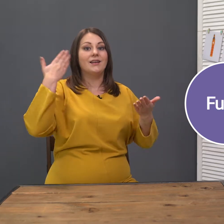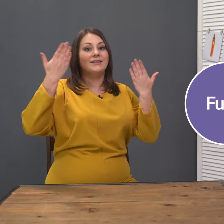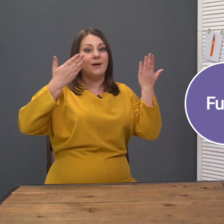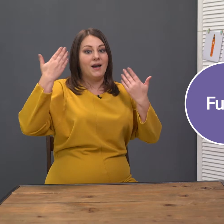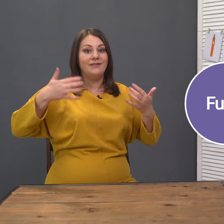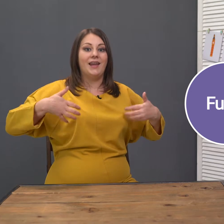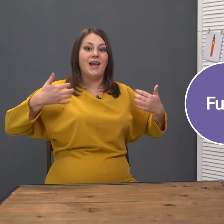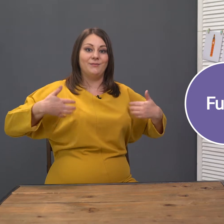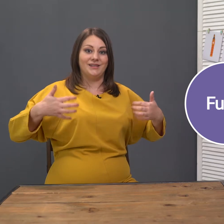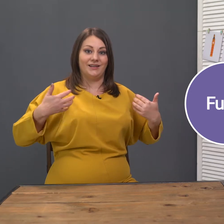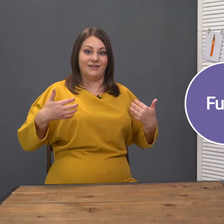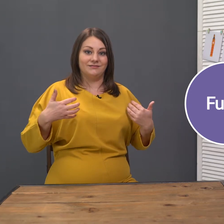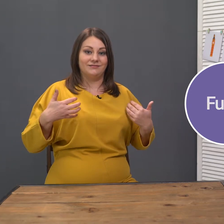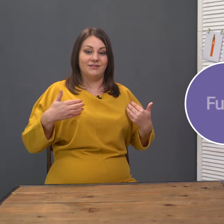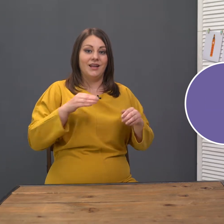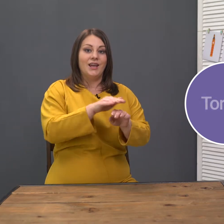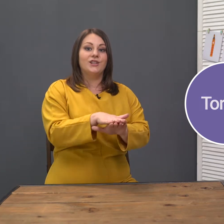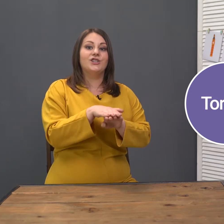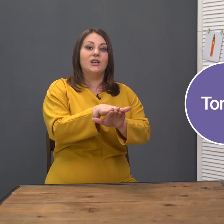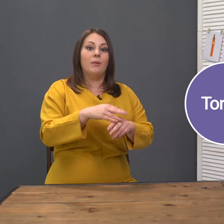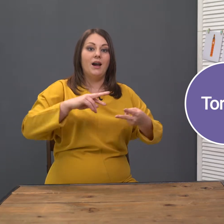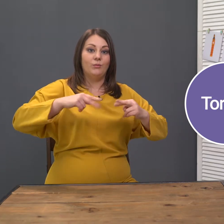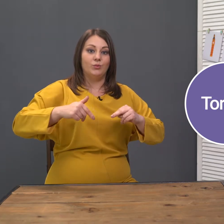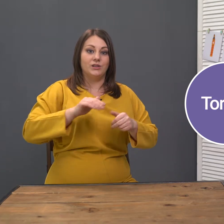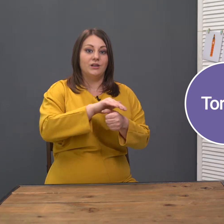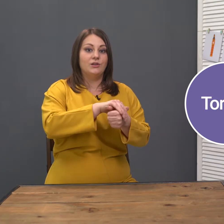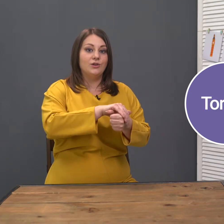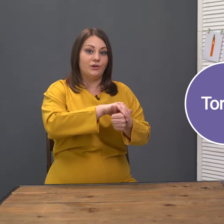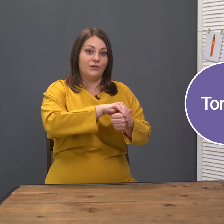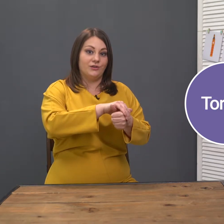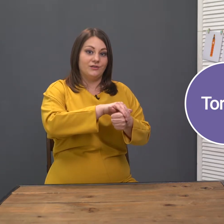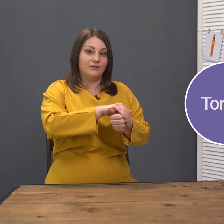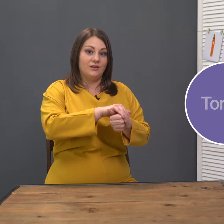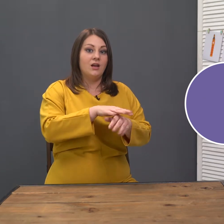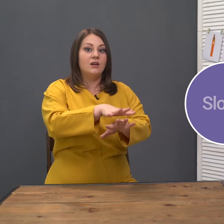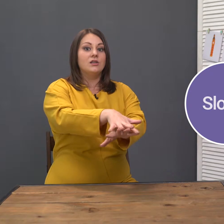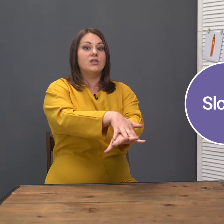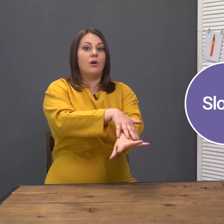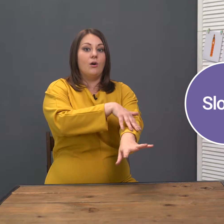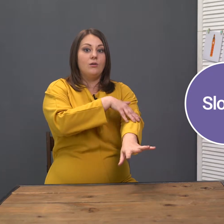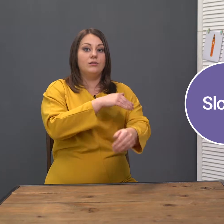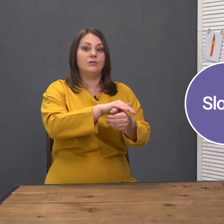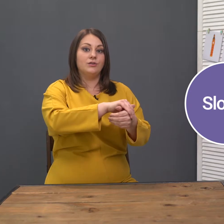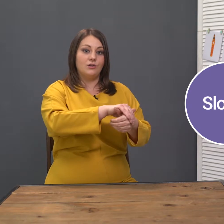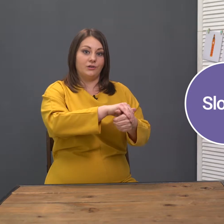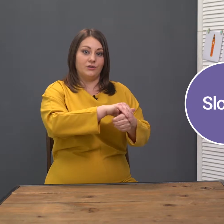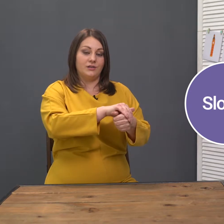Забавная обезьянка. Черепаха будет тортоис. Слоу тортоис.